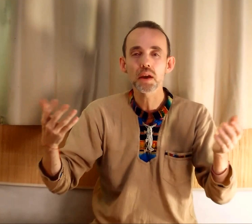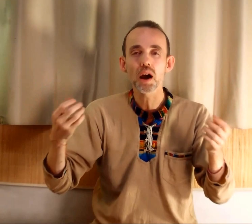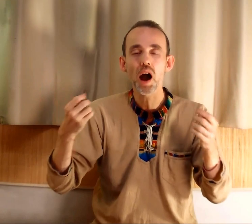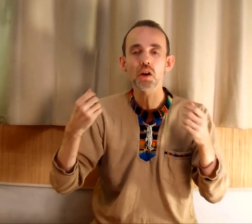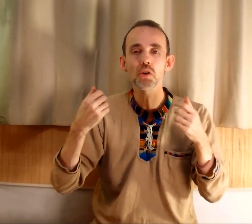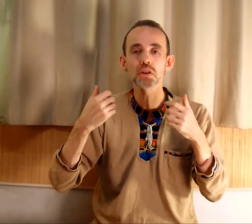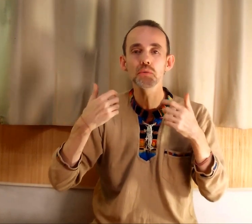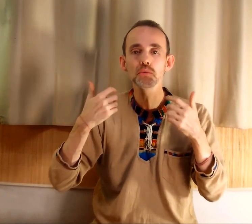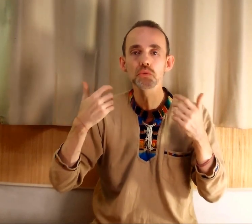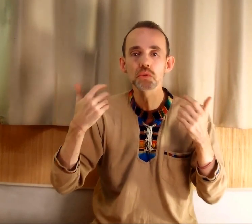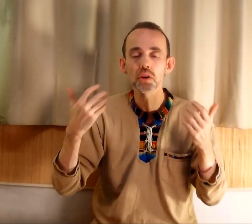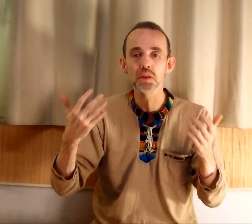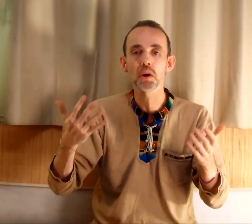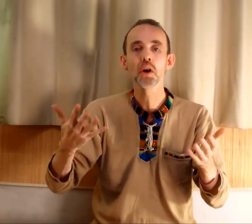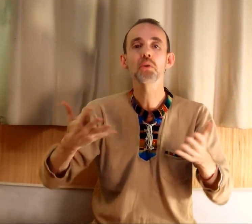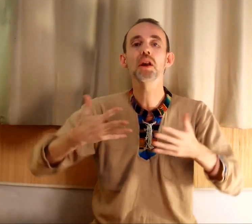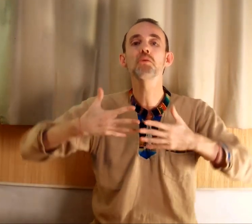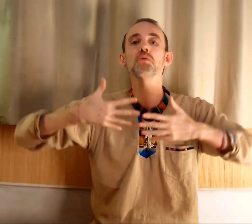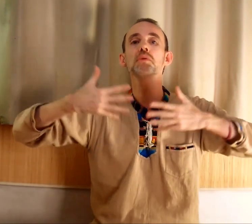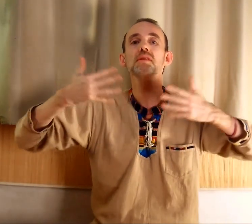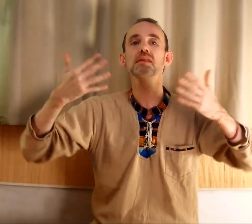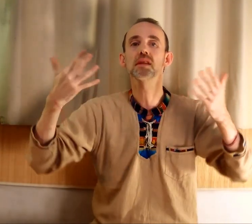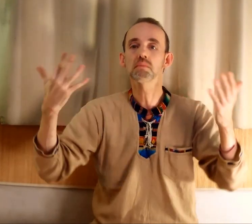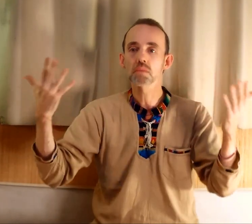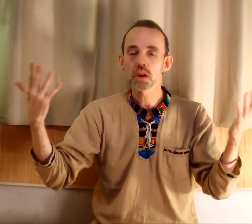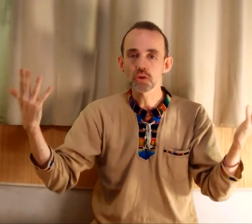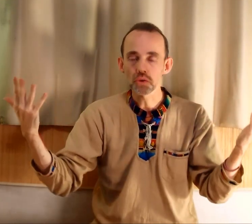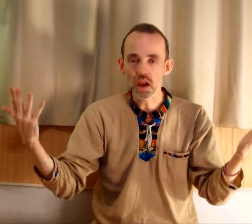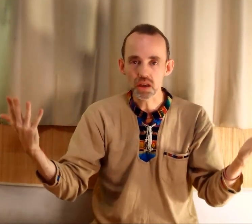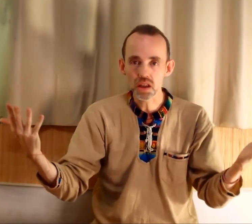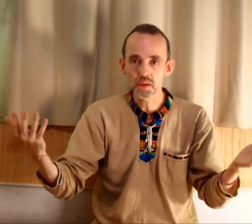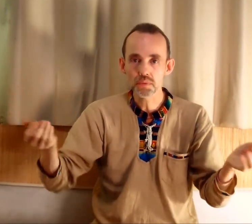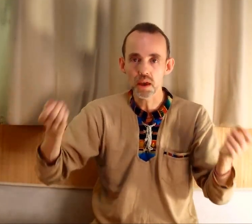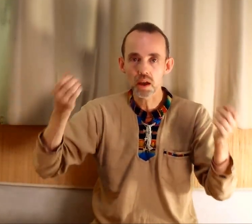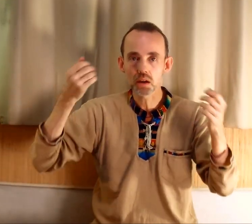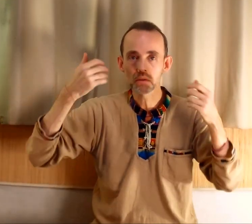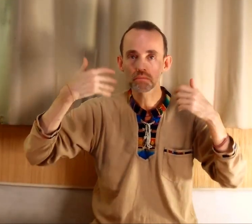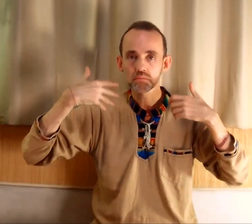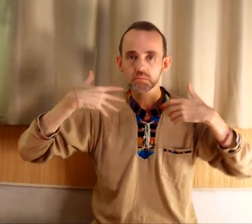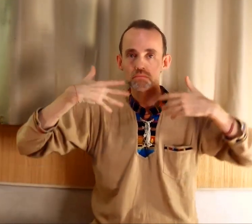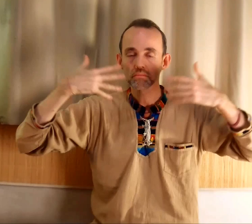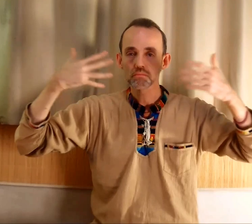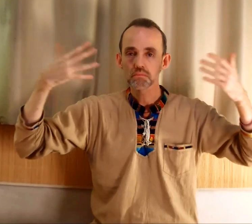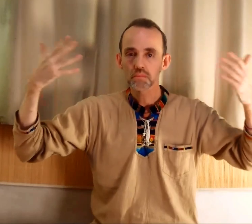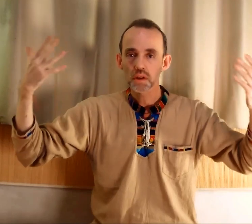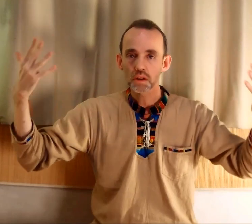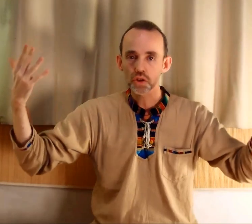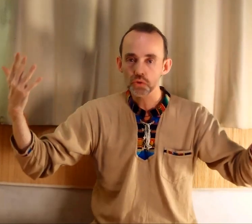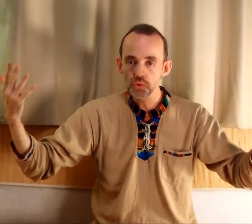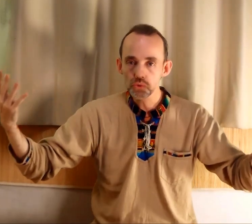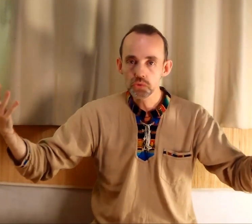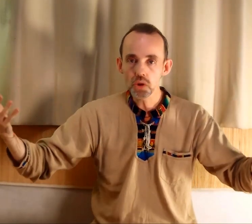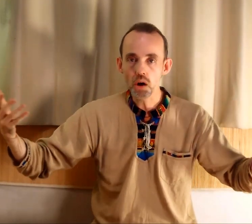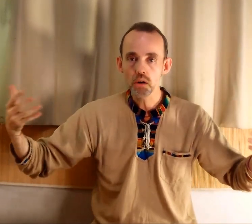faire. Accordez-vous du temps libre. Donc là, le besoin c'est « je n'ai rien à faire, j'ai juste du temps,